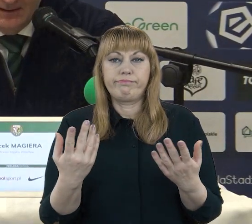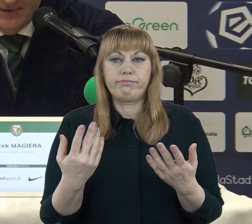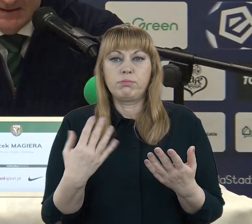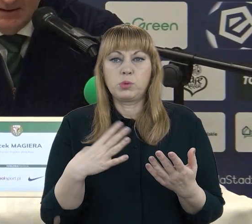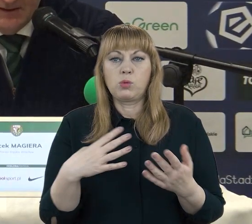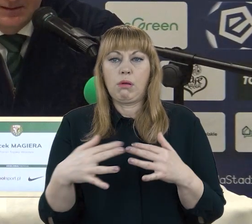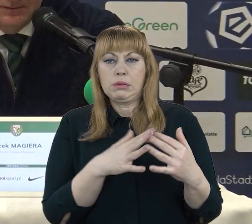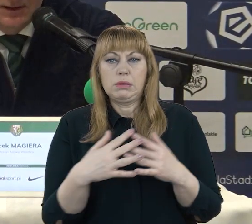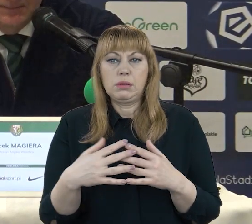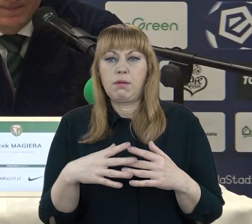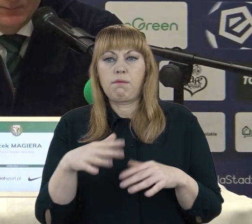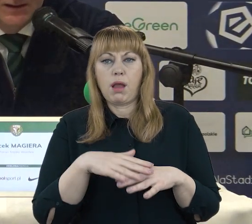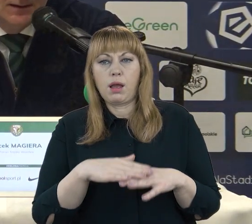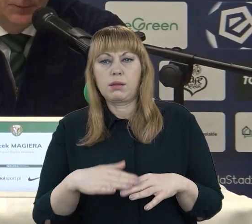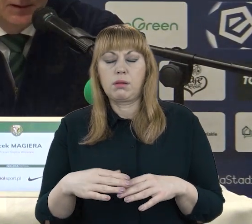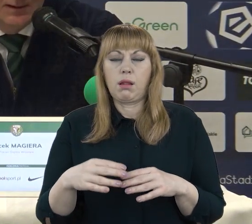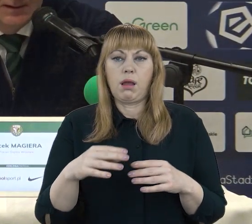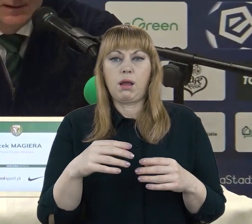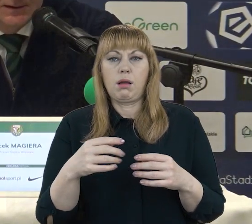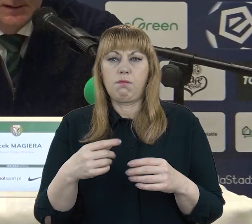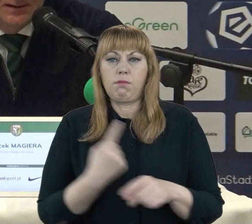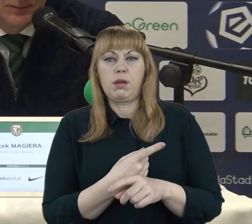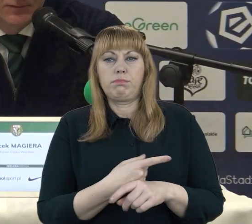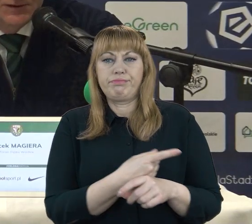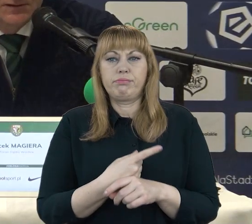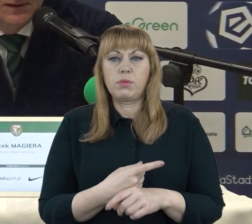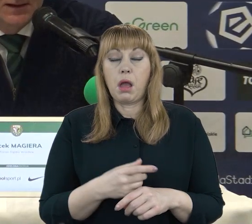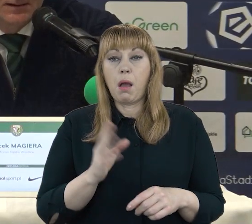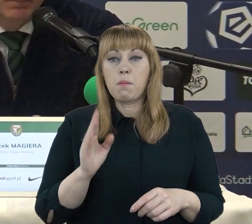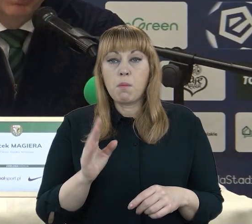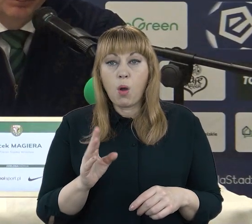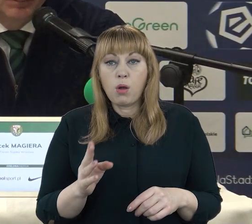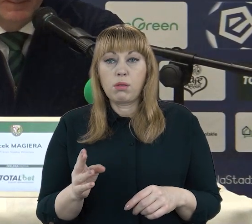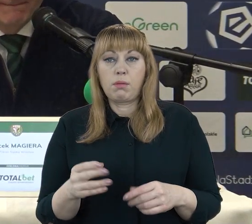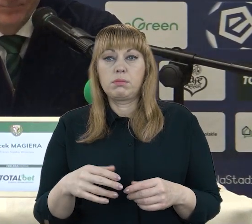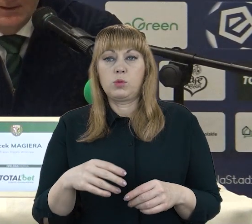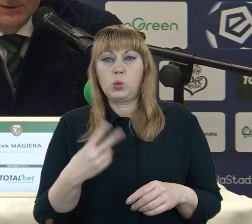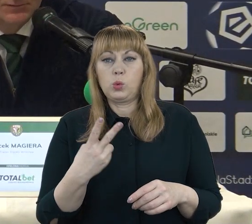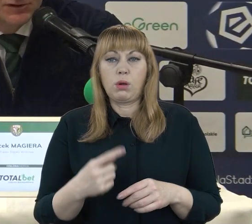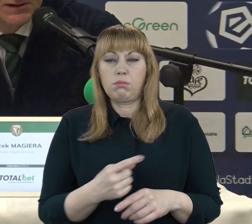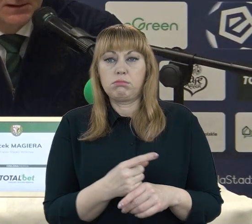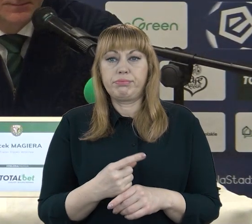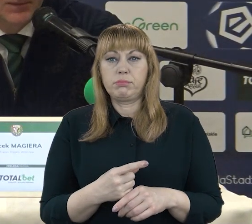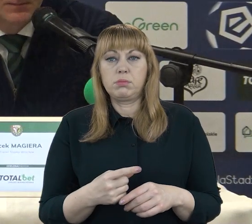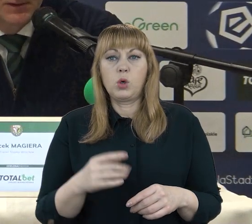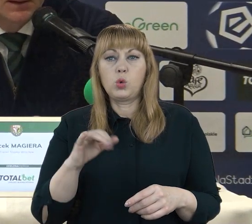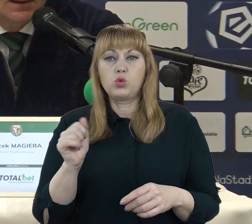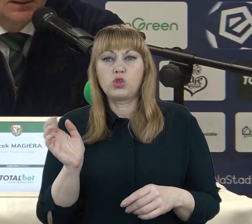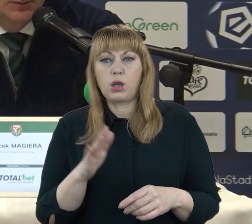napastnika Warty, druga, przegrany pojedynek na połowie przeciwnika, przez Wyszczarza, podanie za linię